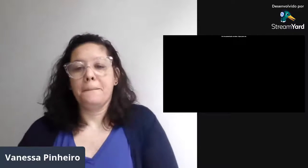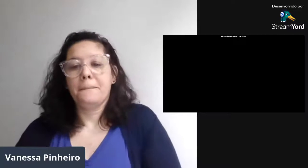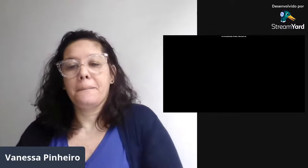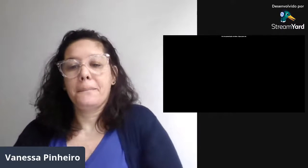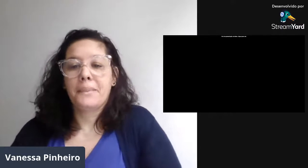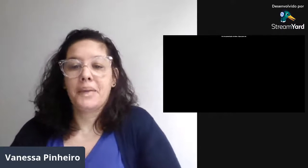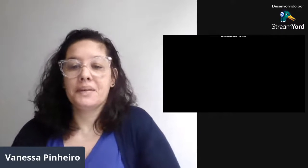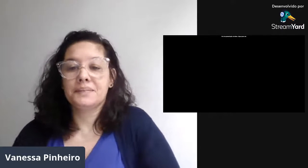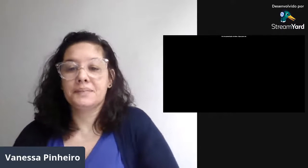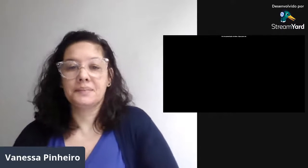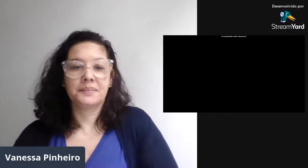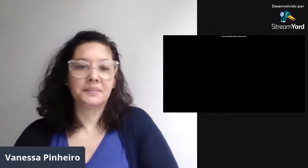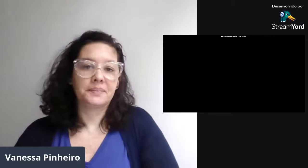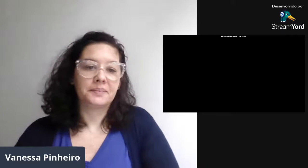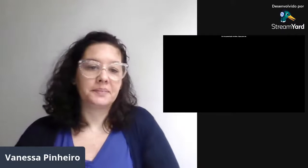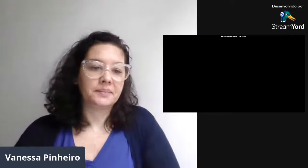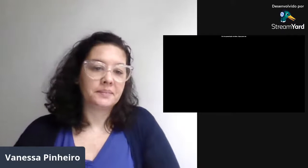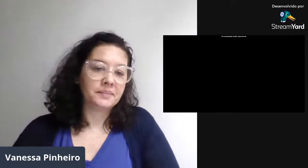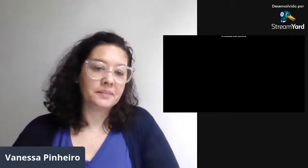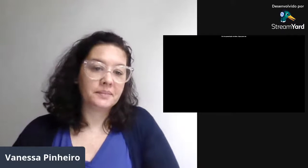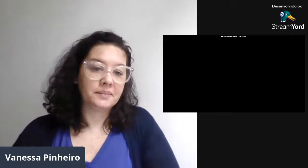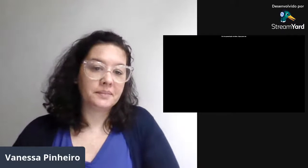E chego no fim da minha apresentação.